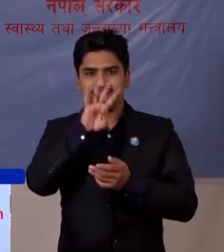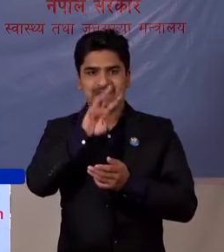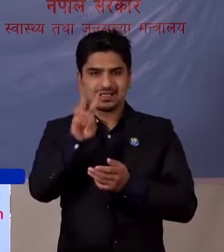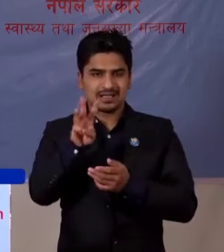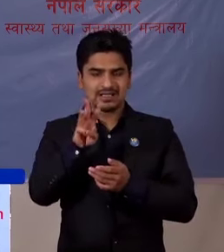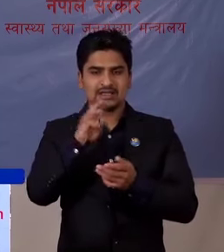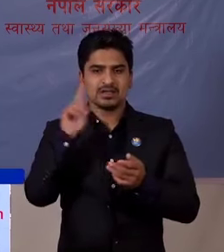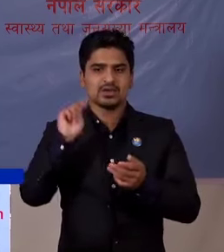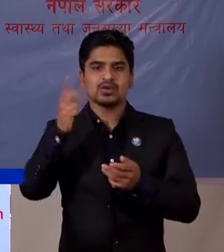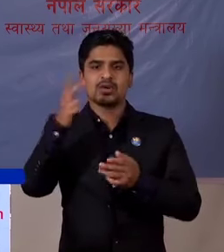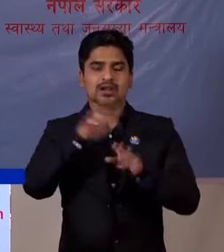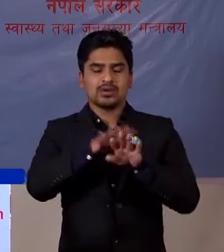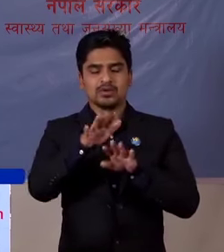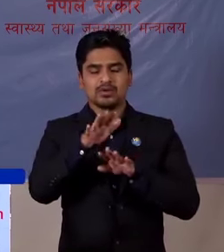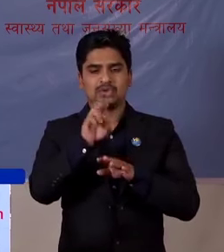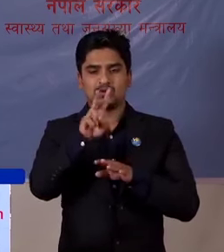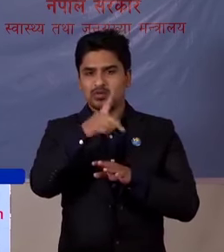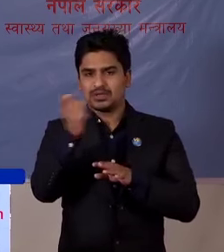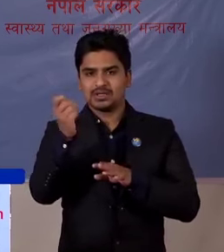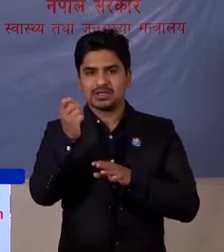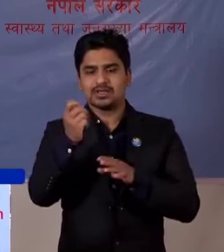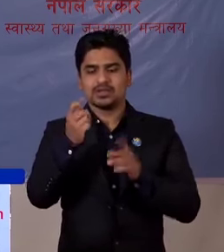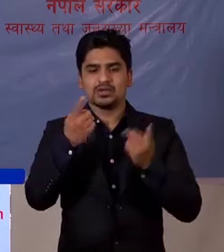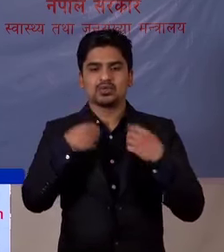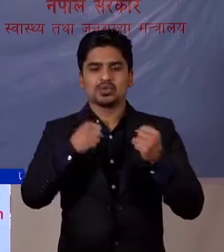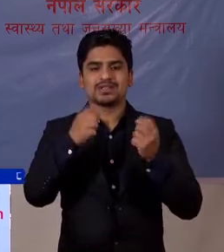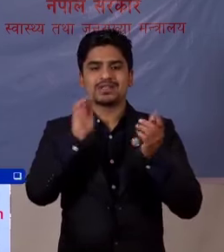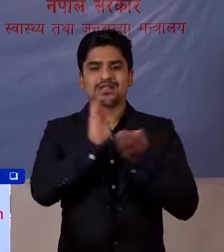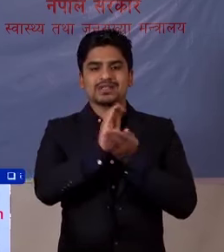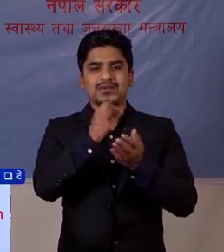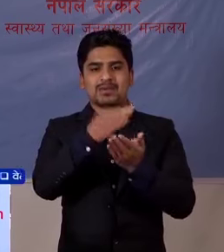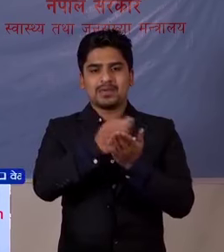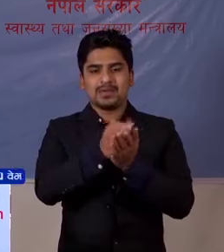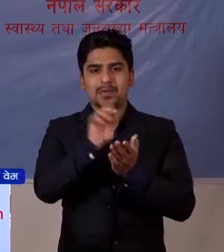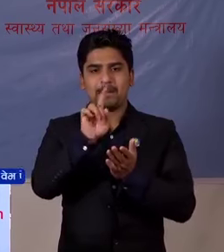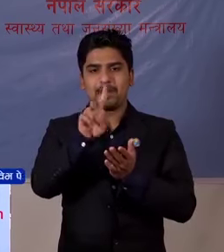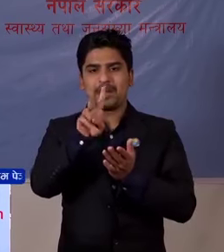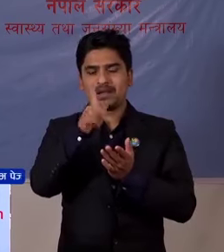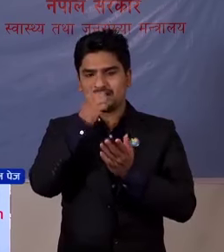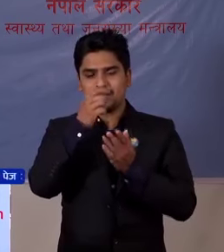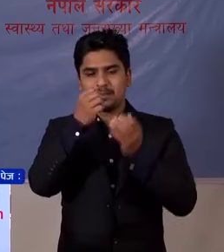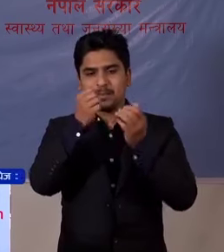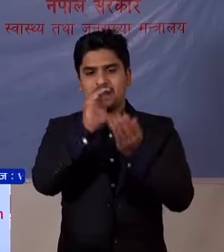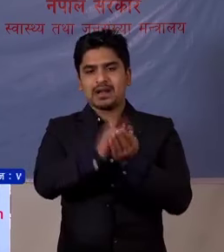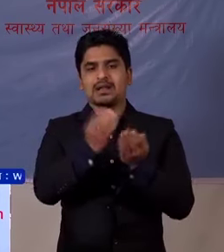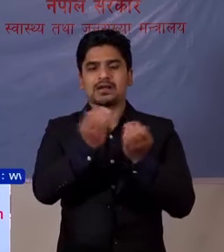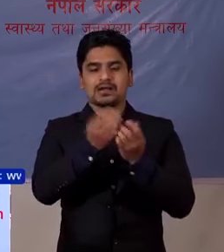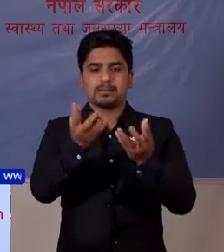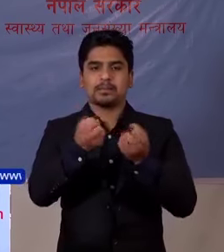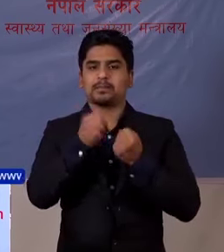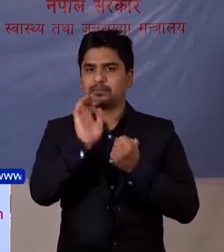करणालीको लागी 200 रस्वास्तेश्यवभिवाग मां 12 रहने गरी आमीलाई